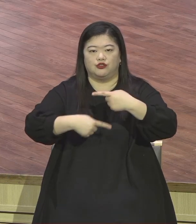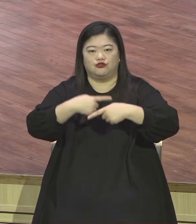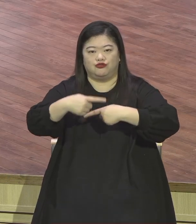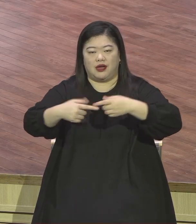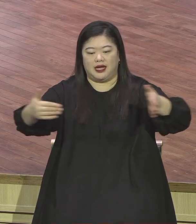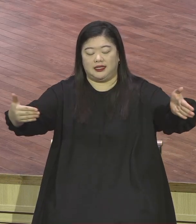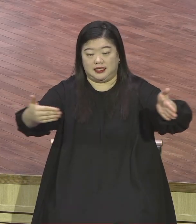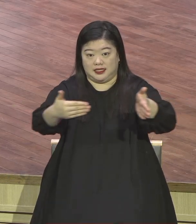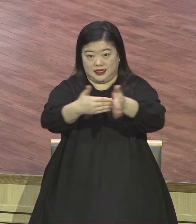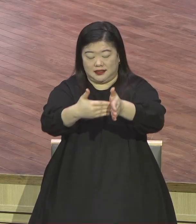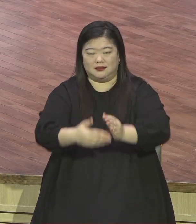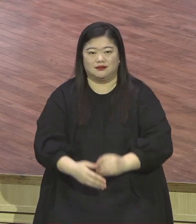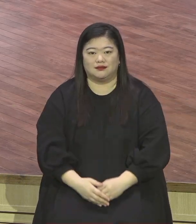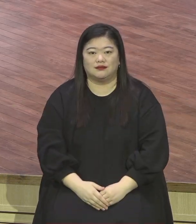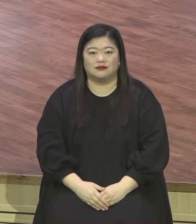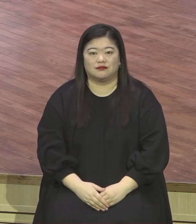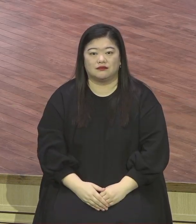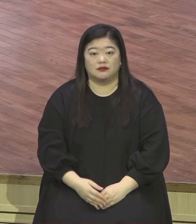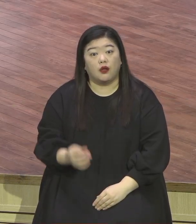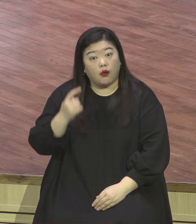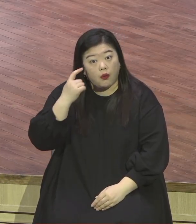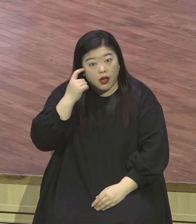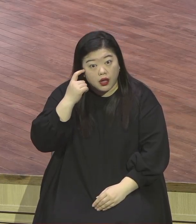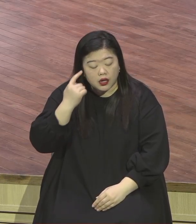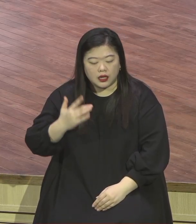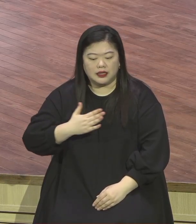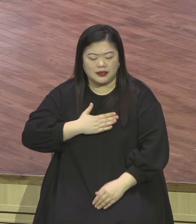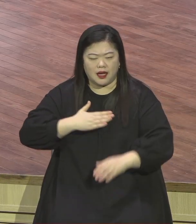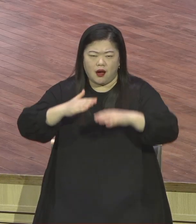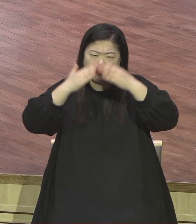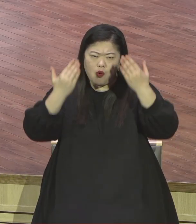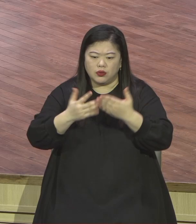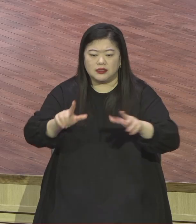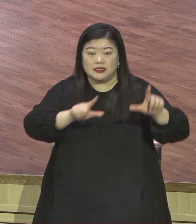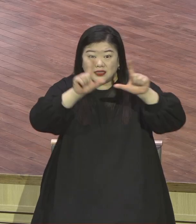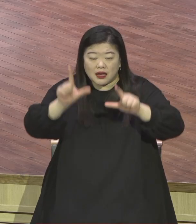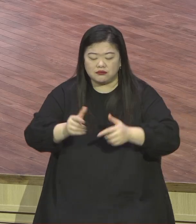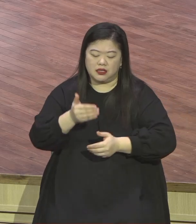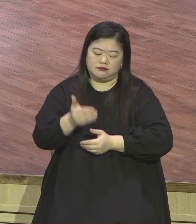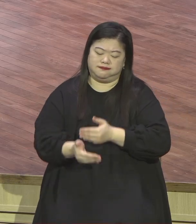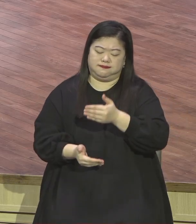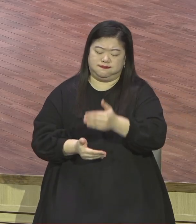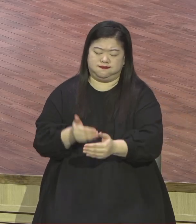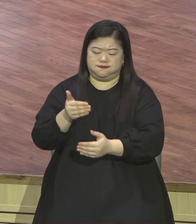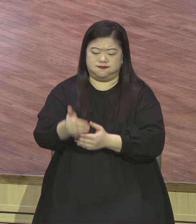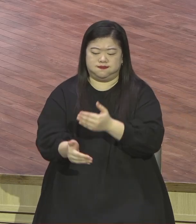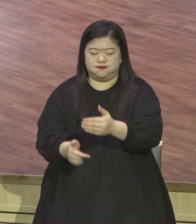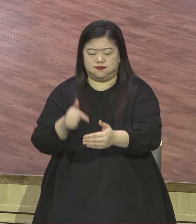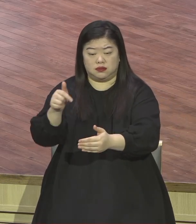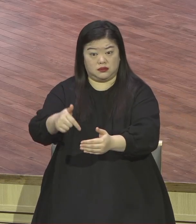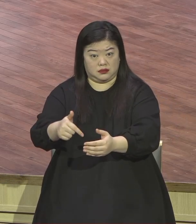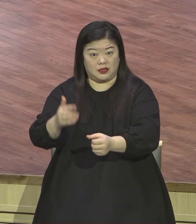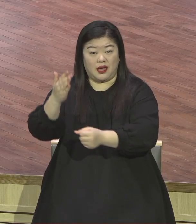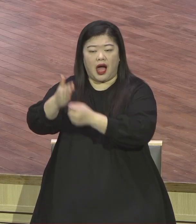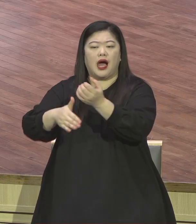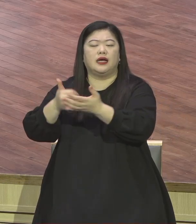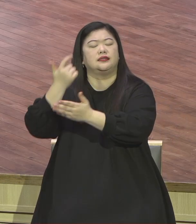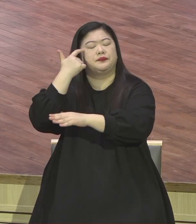모든 게 우리의 걸음걸음 인도하신 그분의 계획 속에 있는 줄 믿으시기 바랍니다 우연히 없어요 하나님